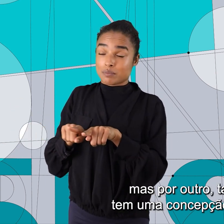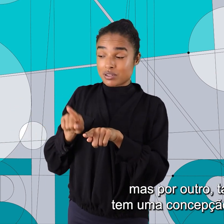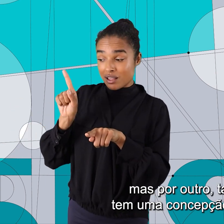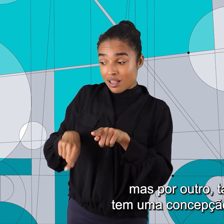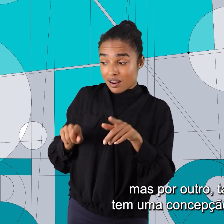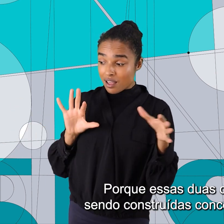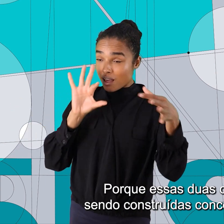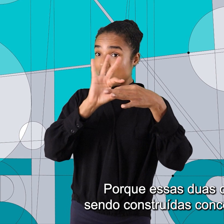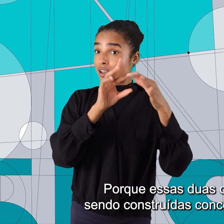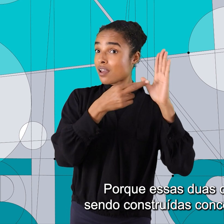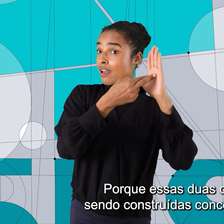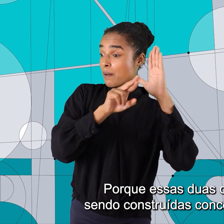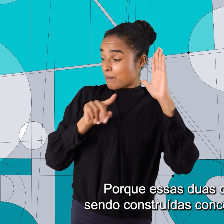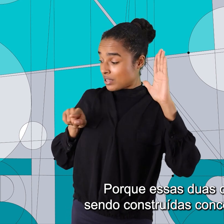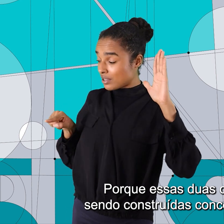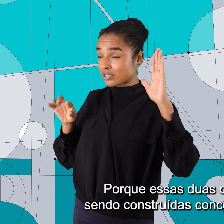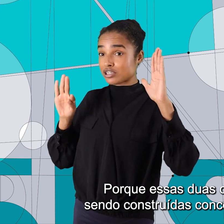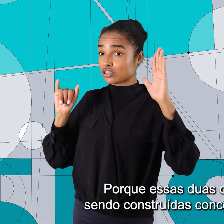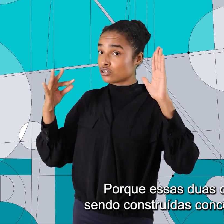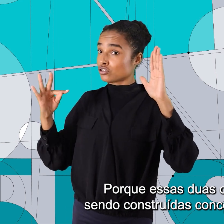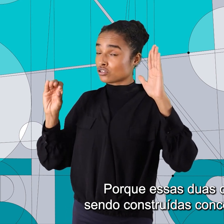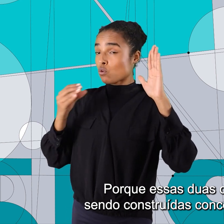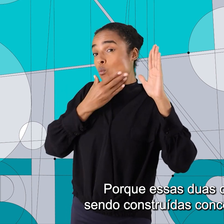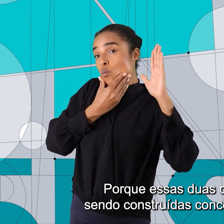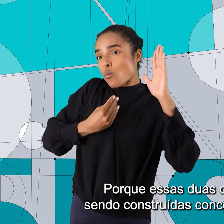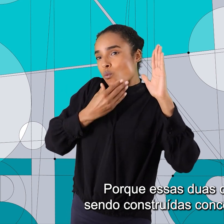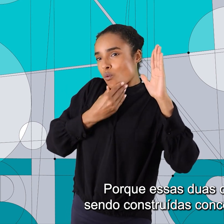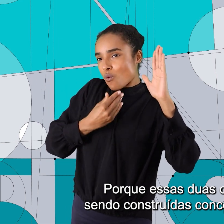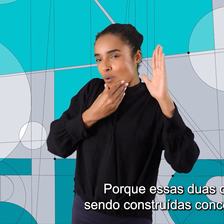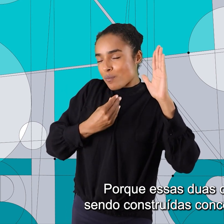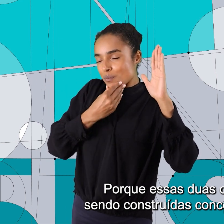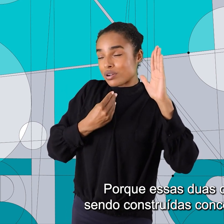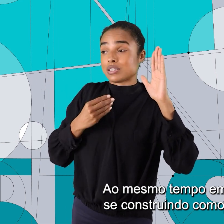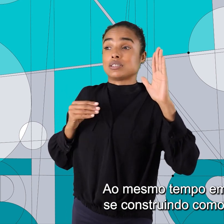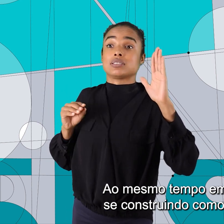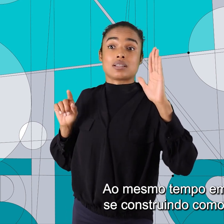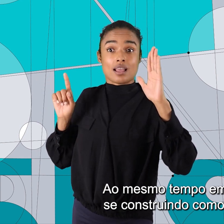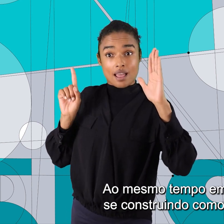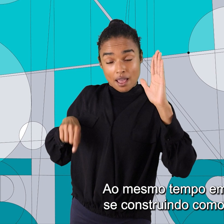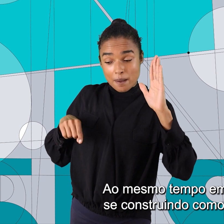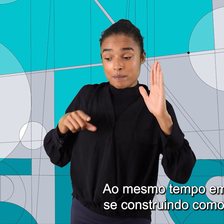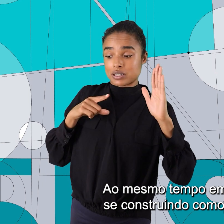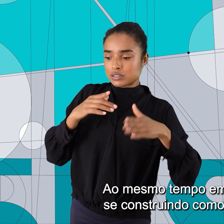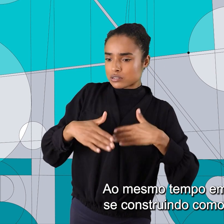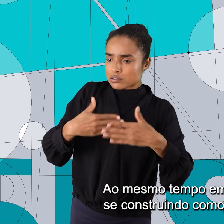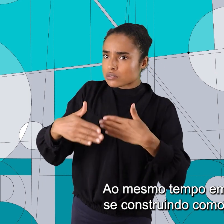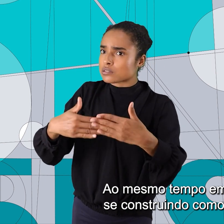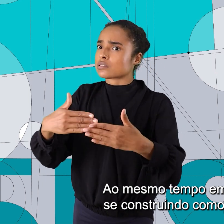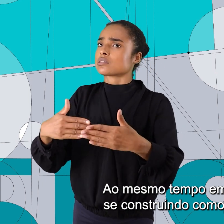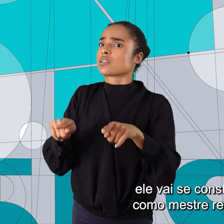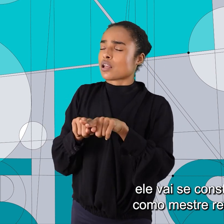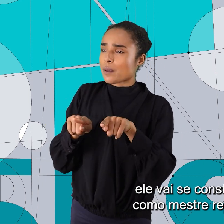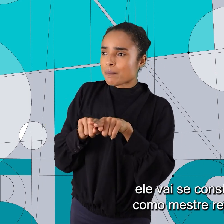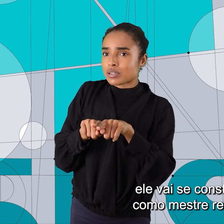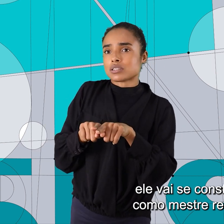concepção religiosa, porque essas duas coisas foram sendo construídas concomitantemente. Ao mesmo tempo que ele vai se construindo como